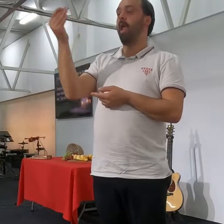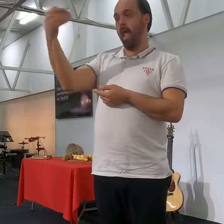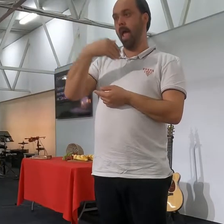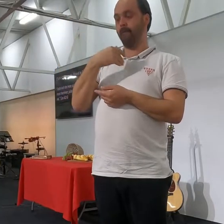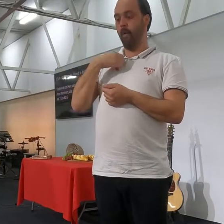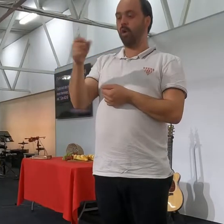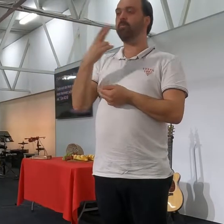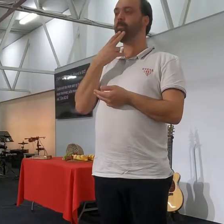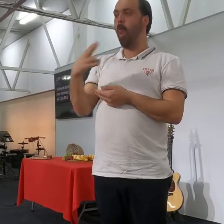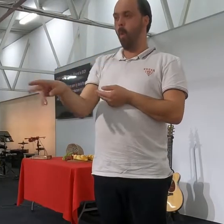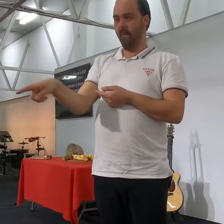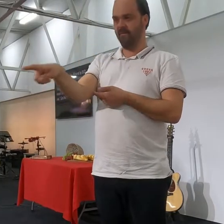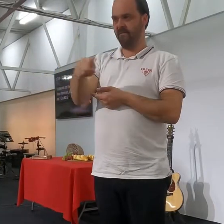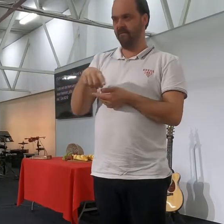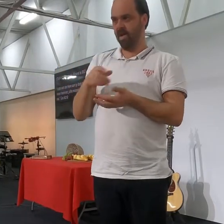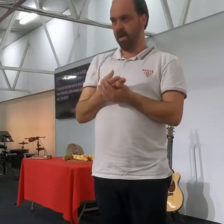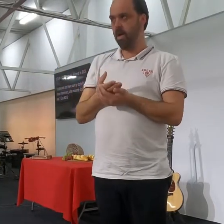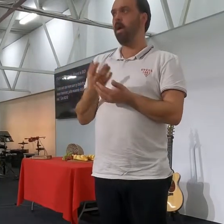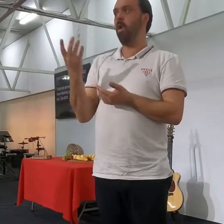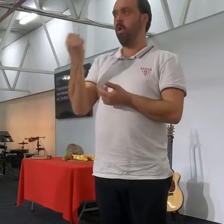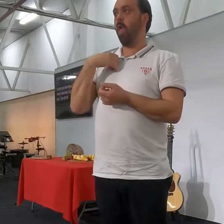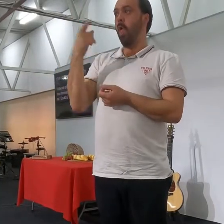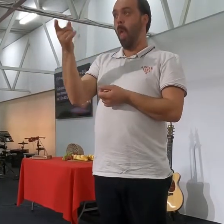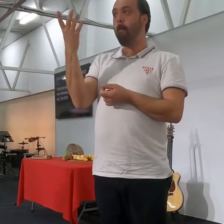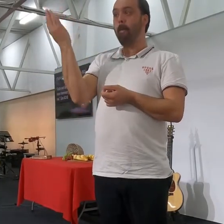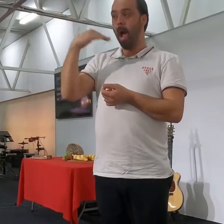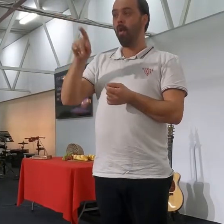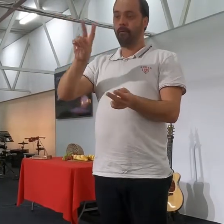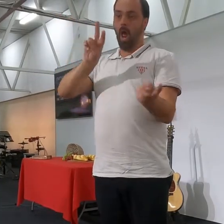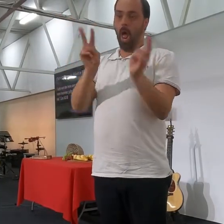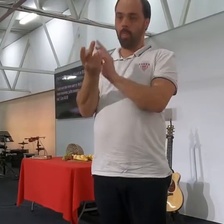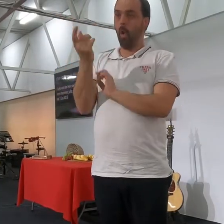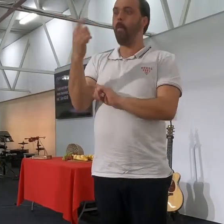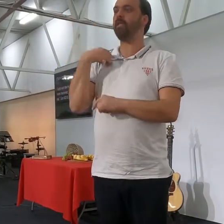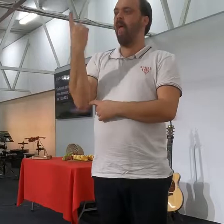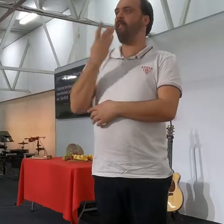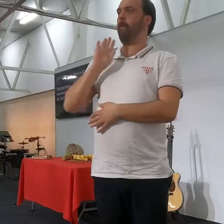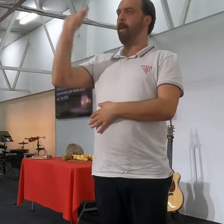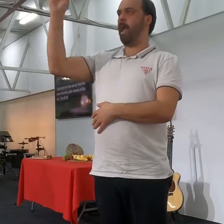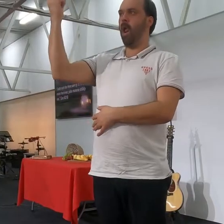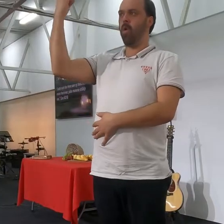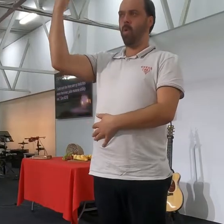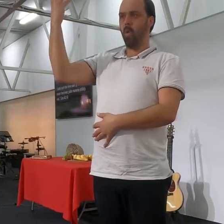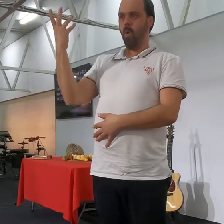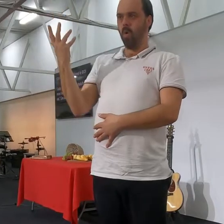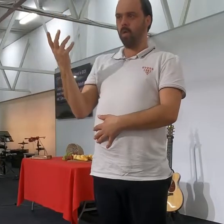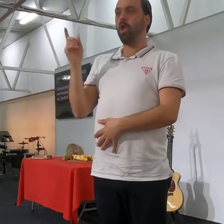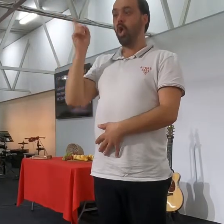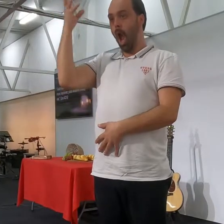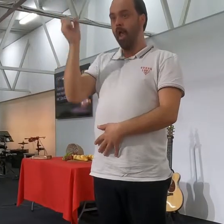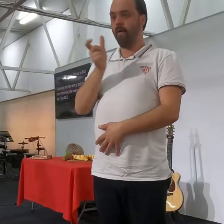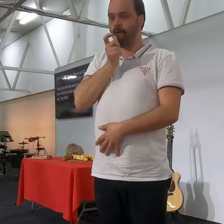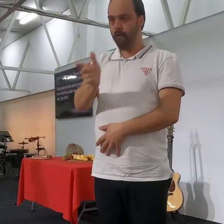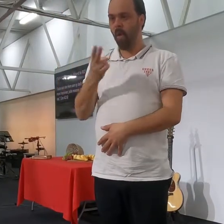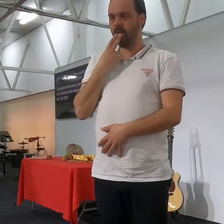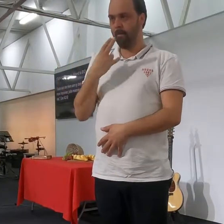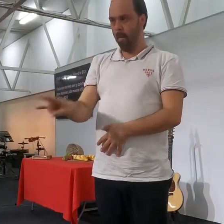beloof, met ander, ons het nou tot bekering gekom, Heere, herstel ons, Heere, jy het in die woord beloof, en so bid hulle as teware,